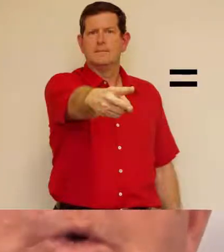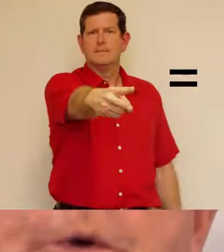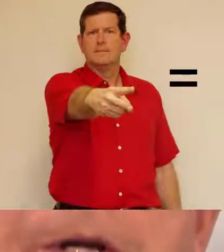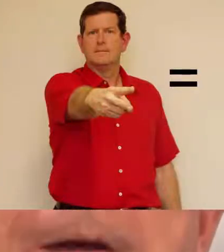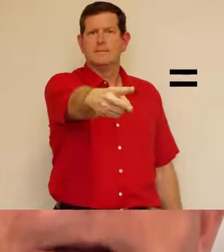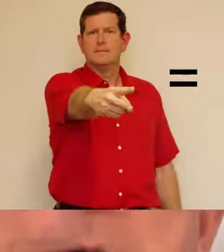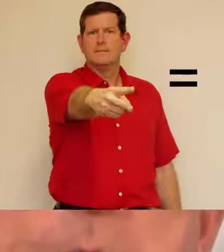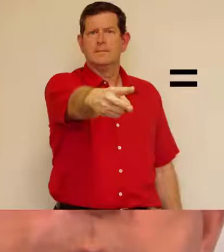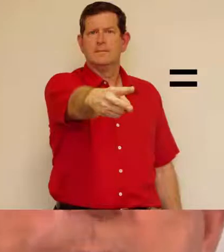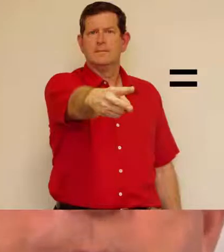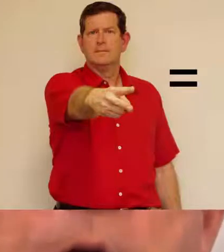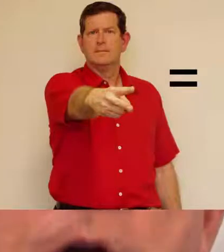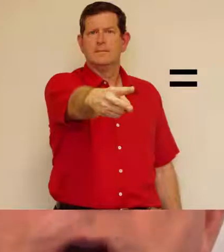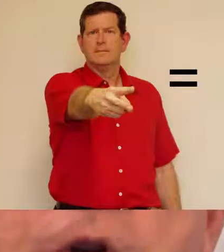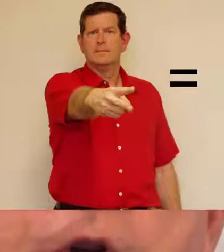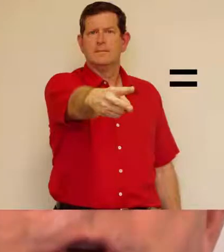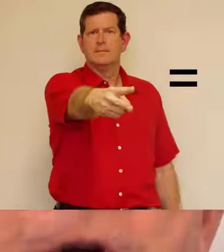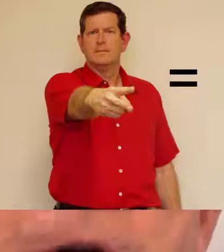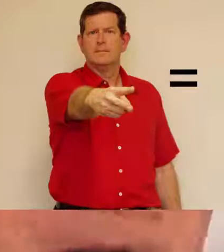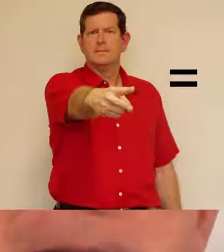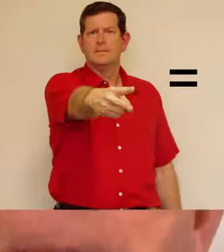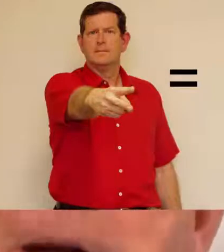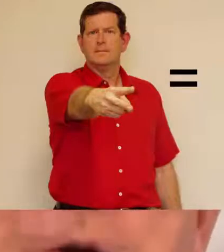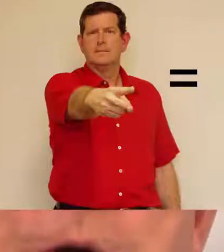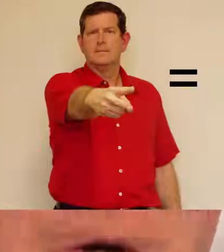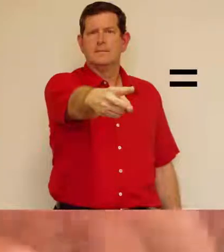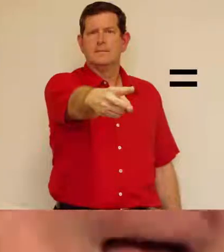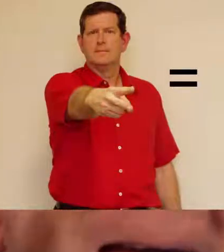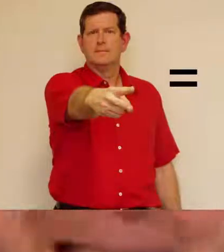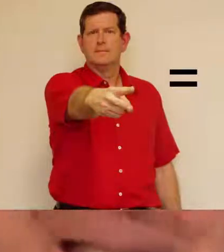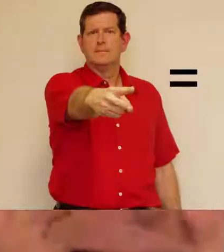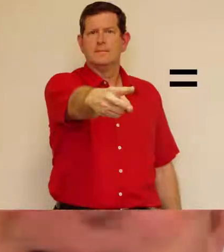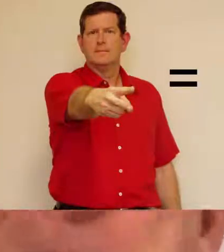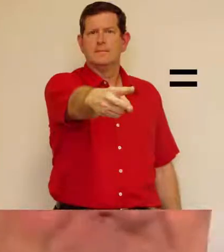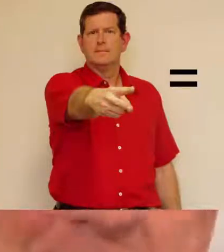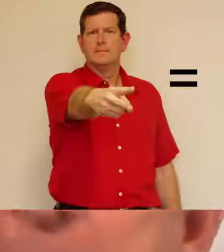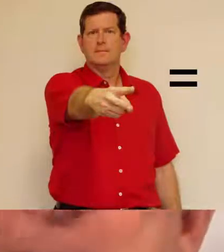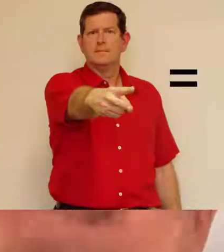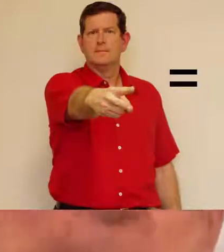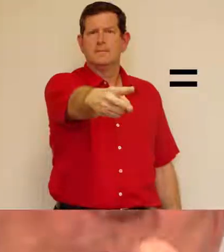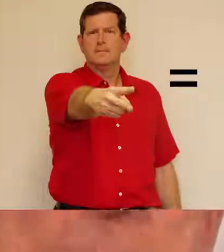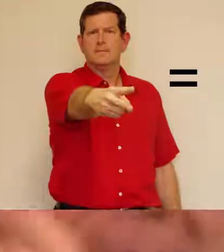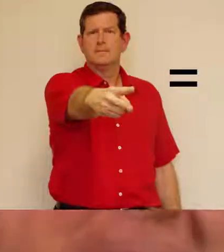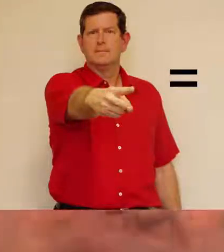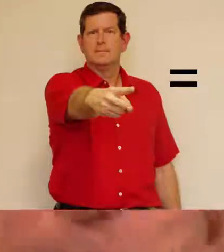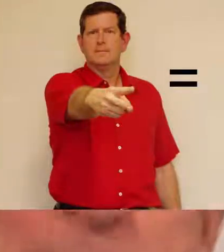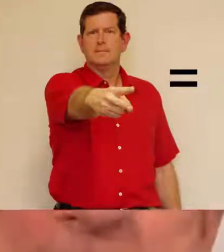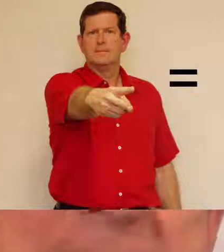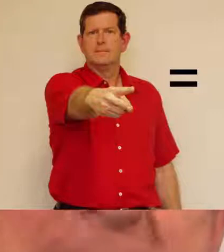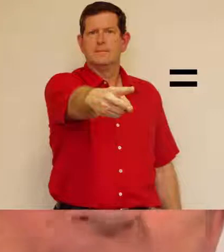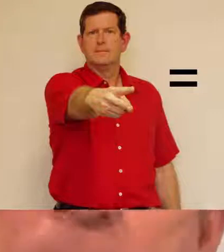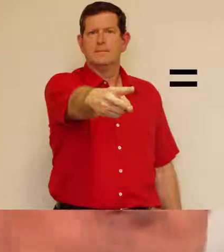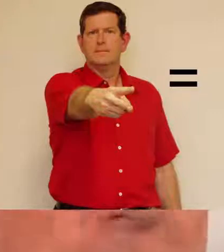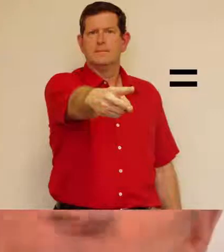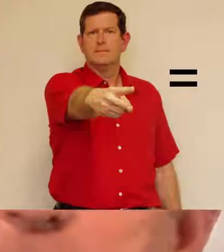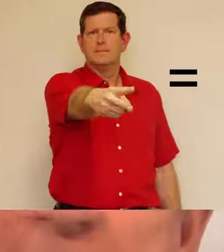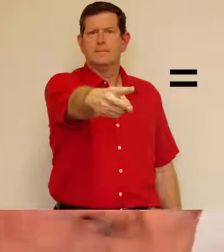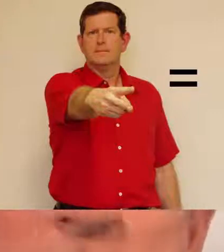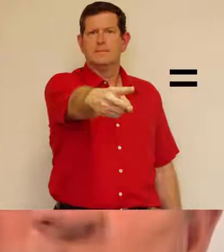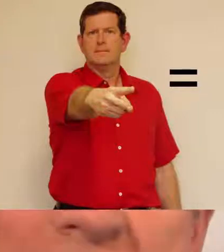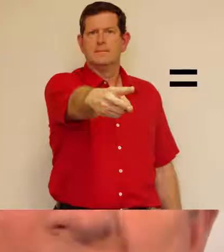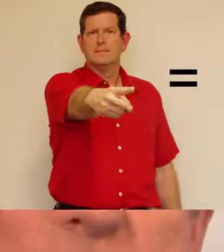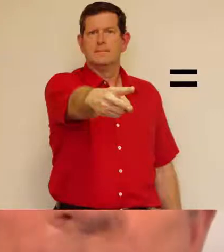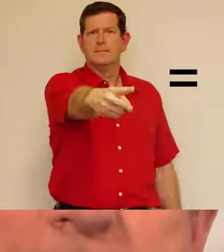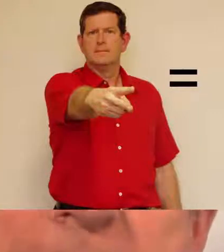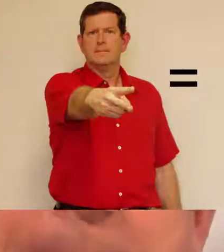se conjugue de la façon suivante. Je, ce n'est pas je, être. Non. Ce n pas tu, être. Non, il, être. Non, non, non, pas